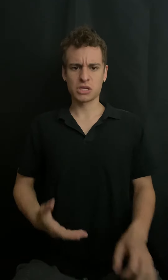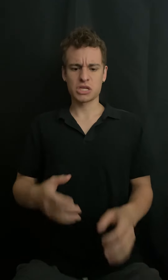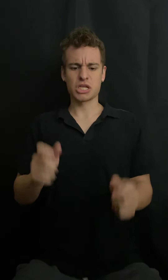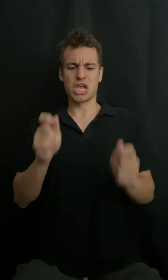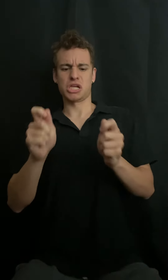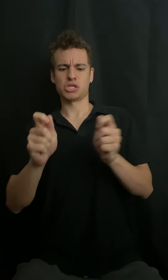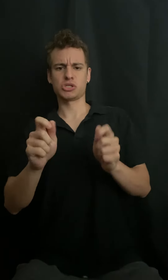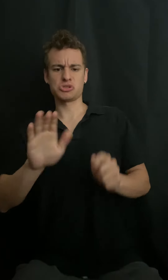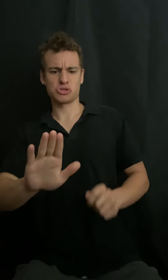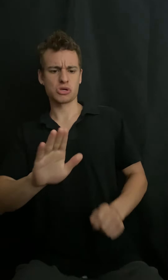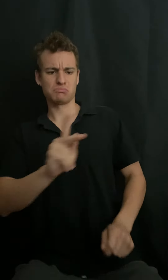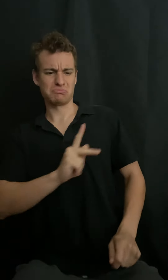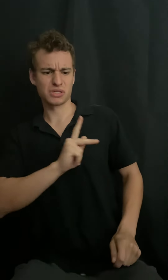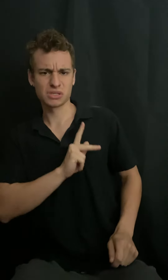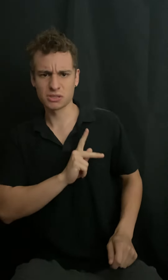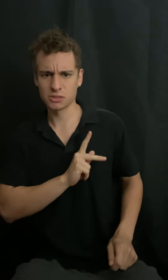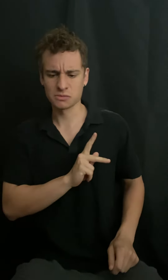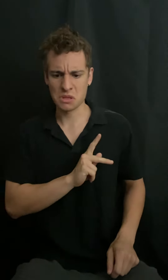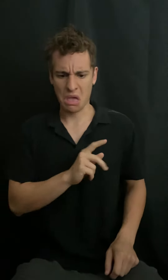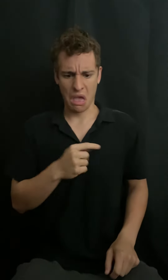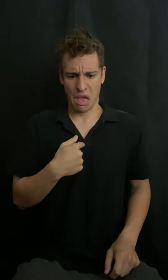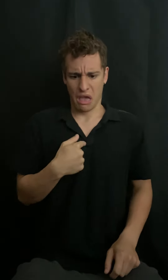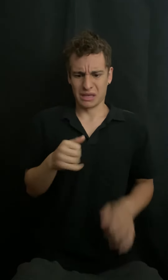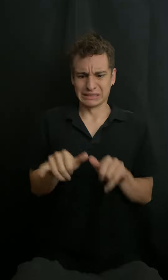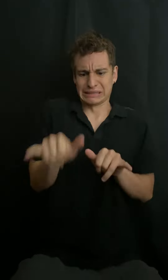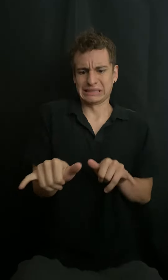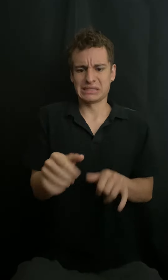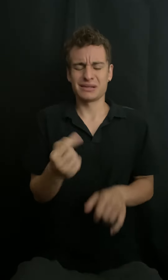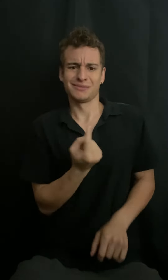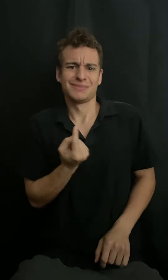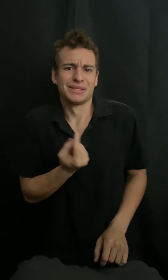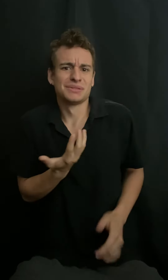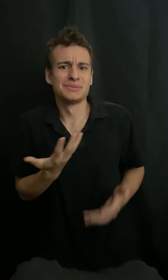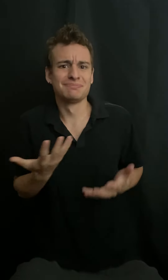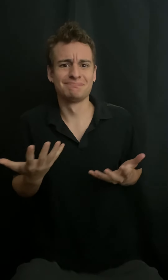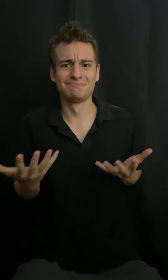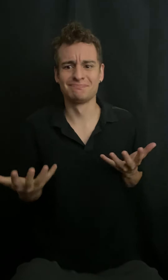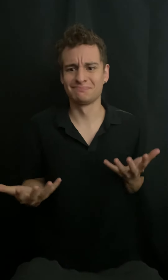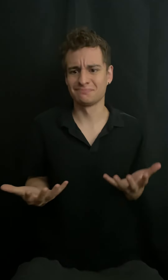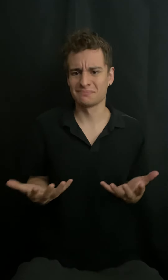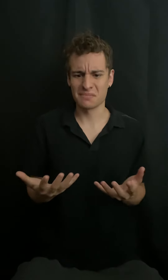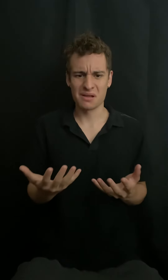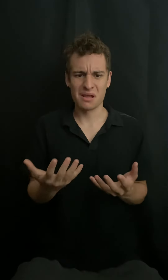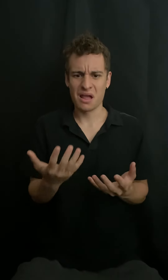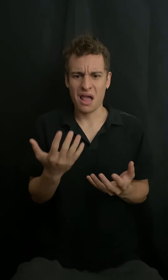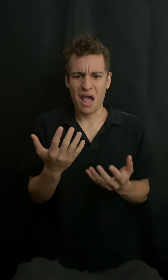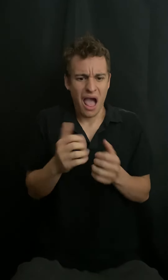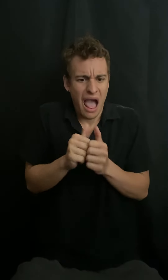Y si me quedé queriendo solo, ¿cómo hacer para obligarte?